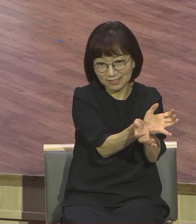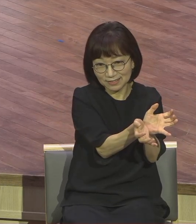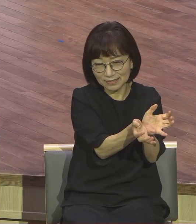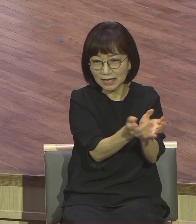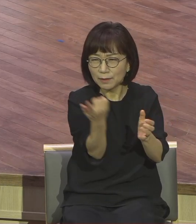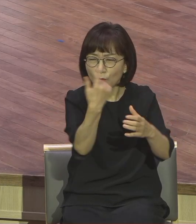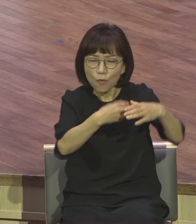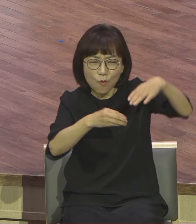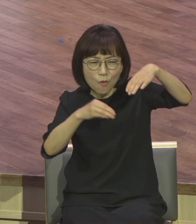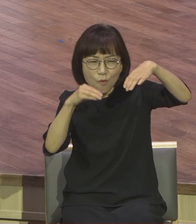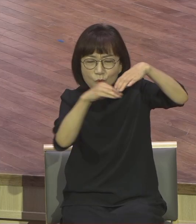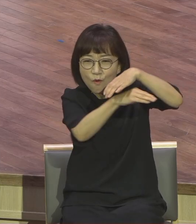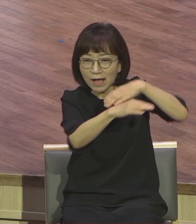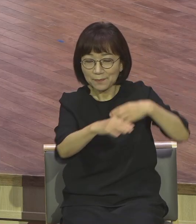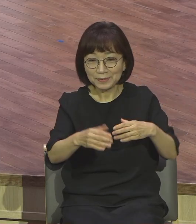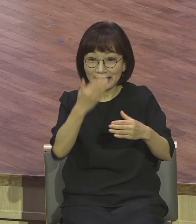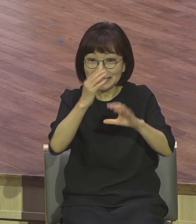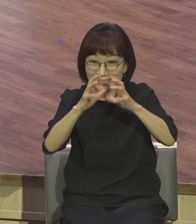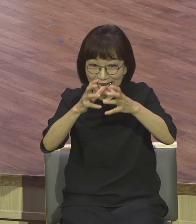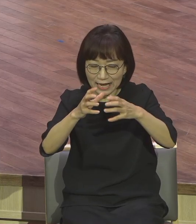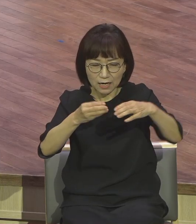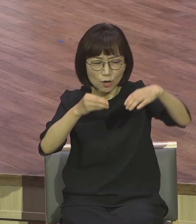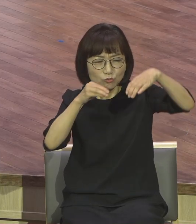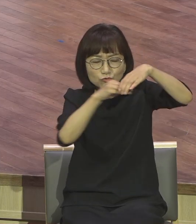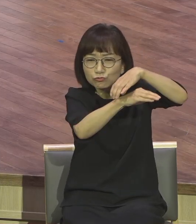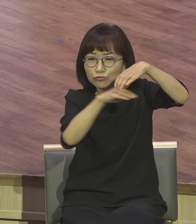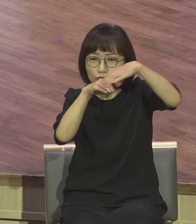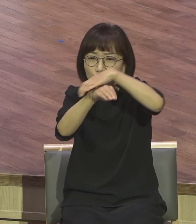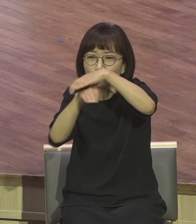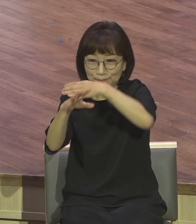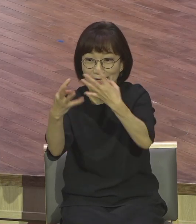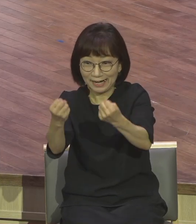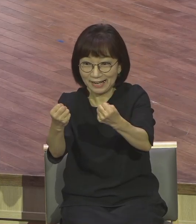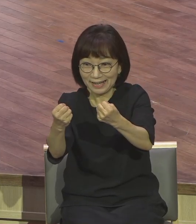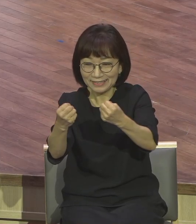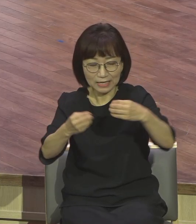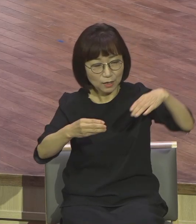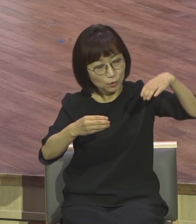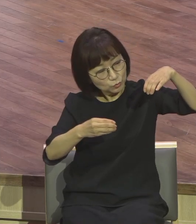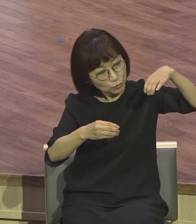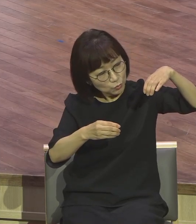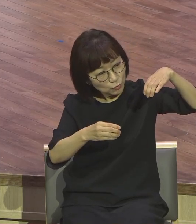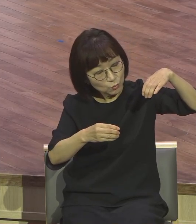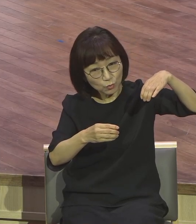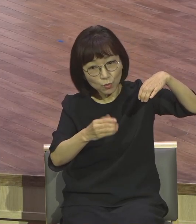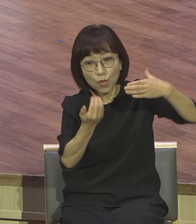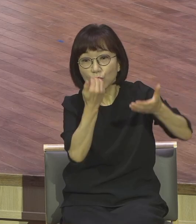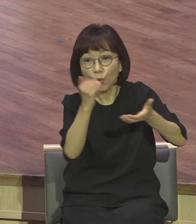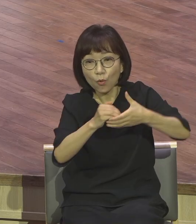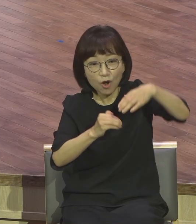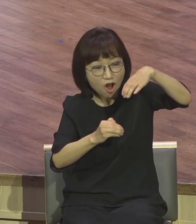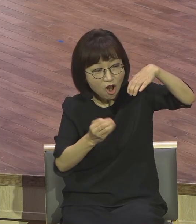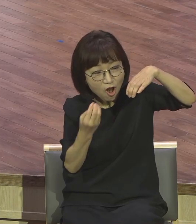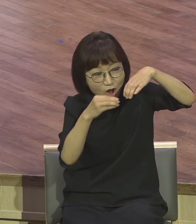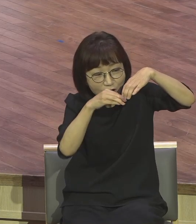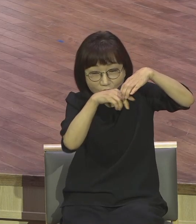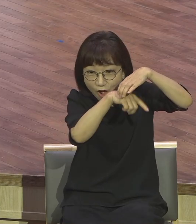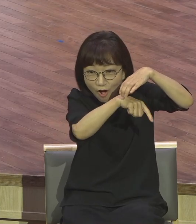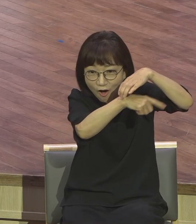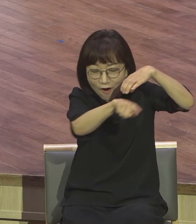가면 있어야 가면 동굴이 많아요. 자연 동굴이에요. 동굴이 많은데 그 동굴 같은 곳에서 거주하면서